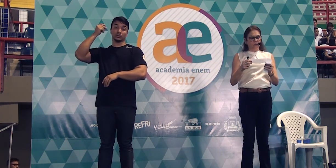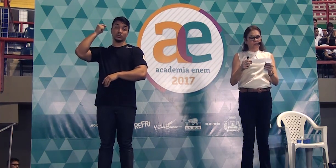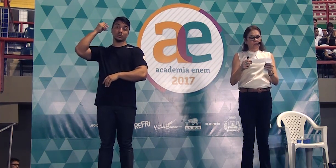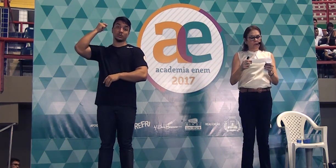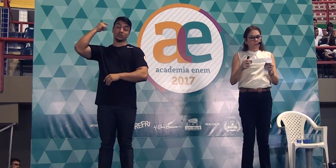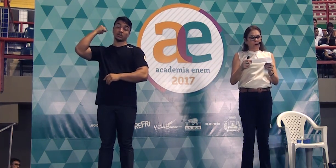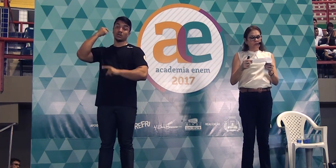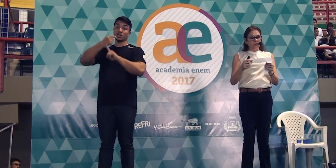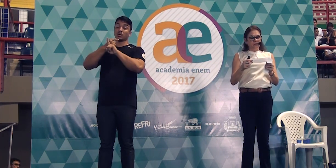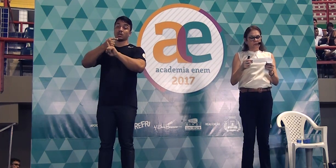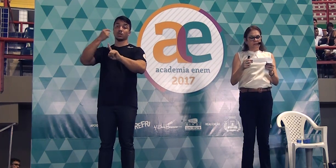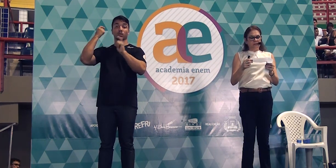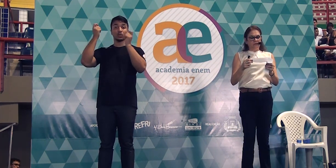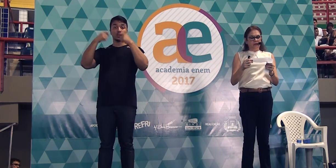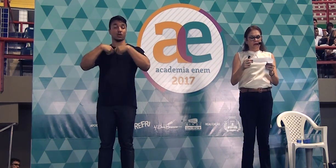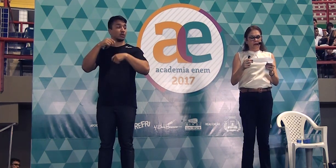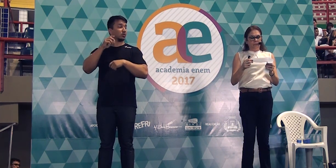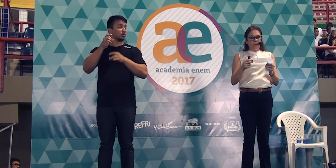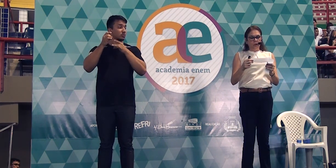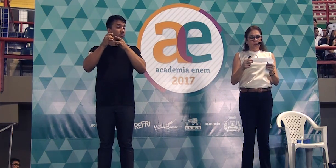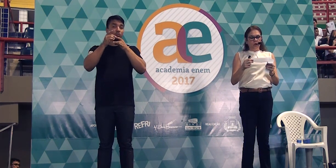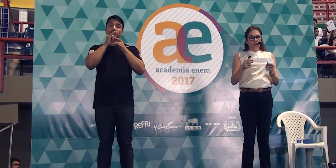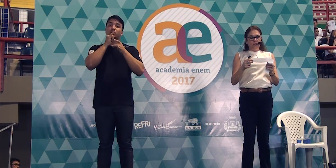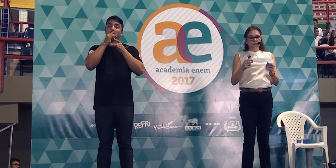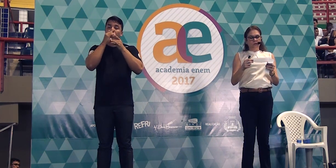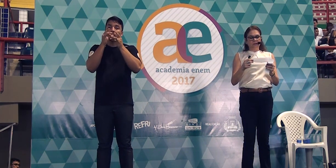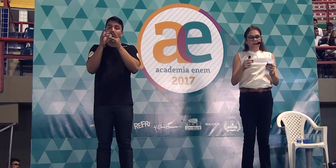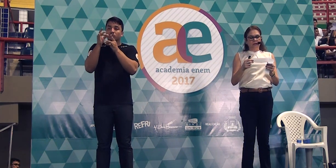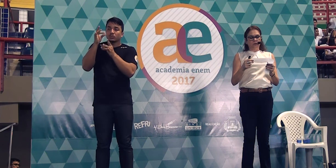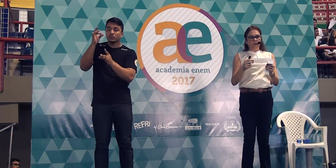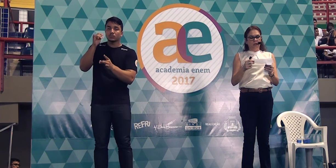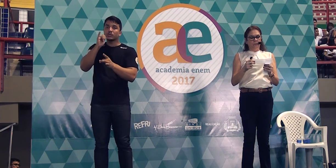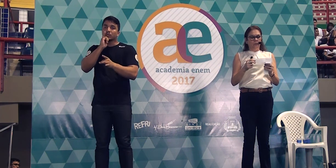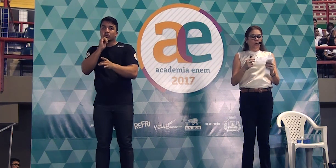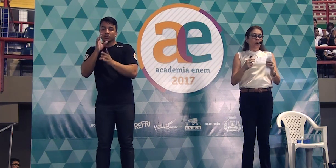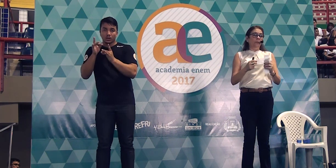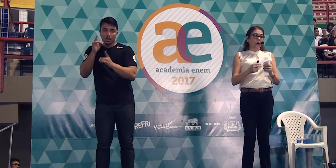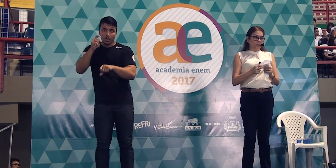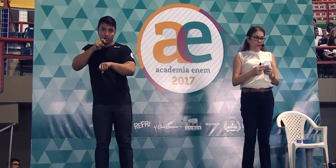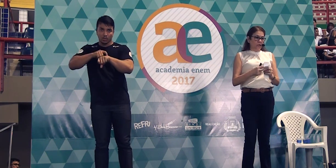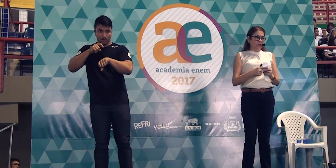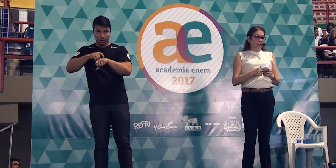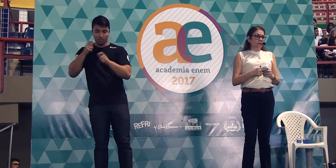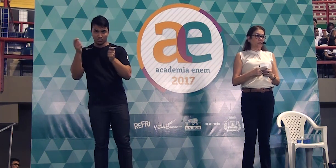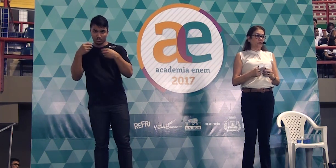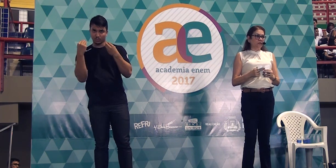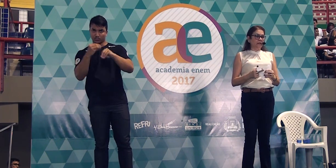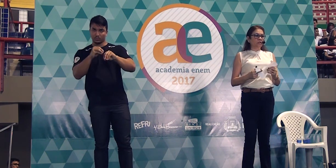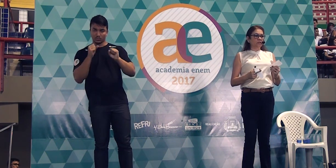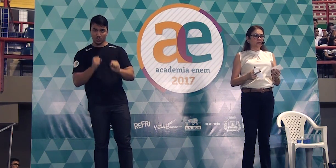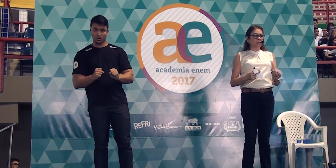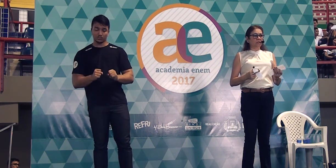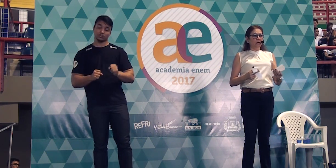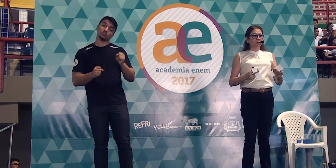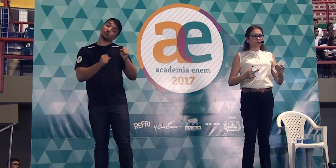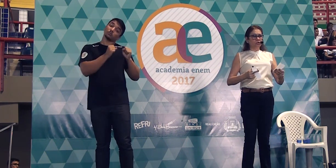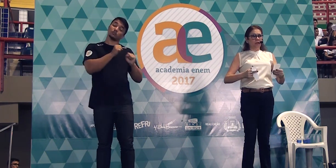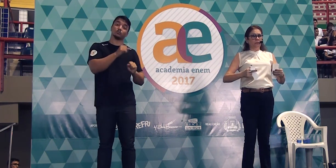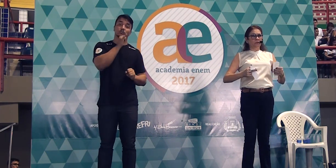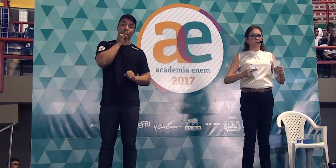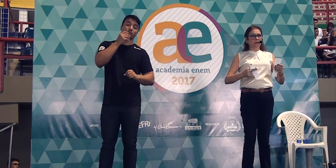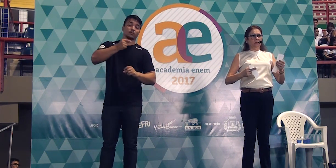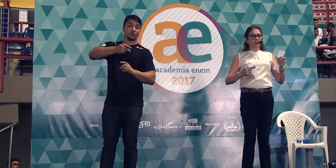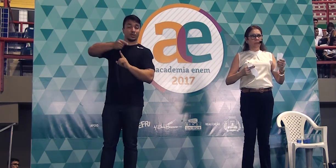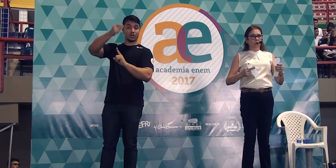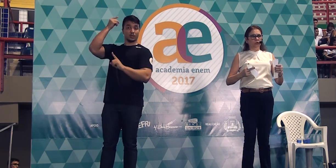remotos, posso especificar colocando um certo tempo? Pode. Se você diz assim, desde